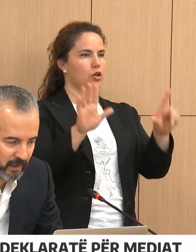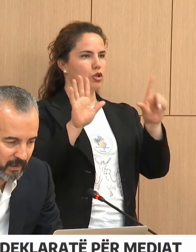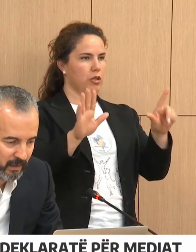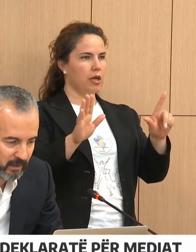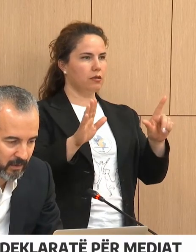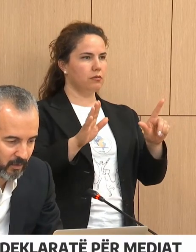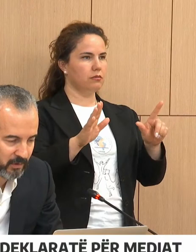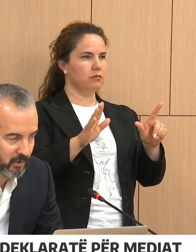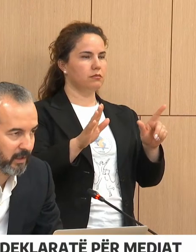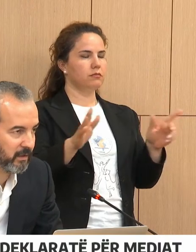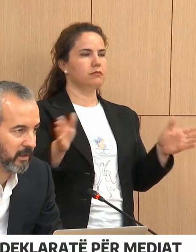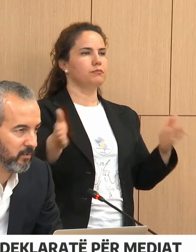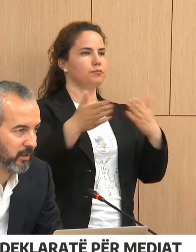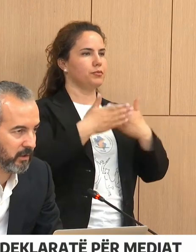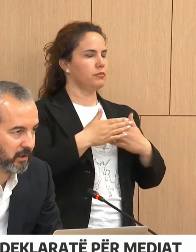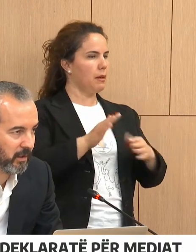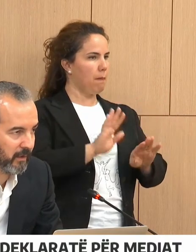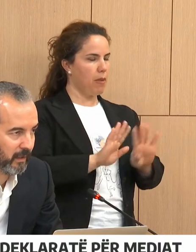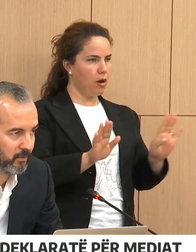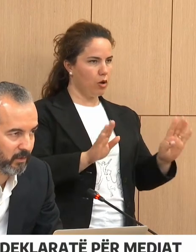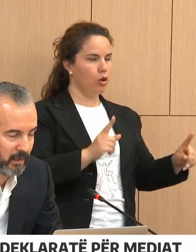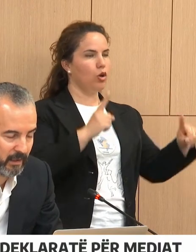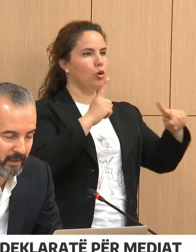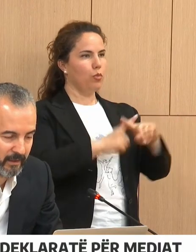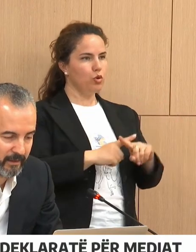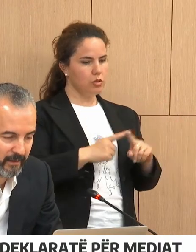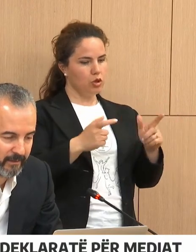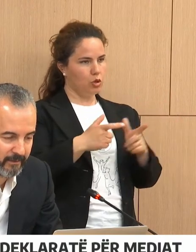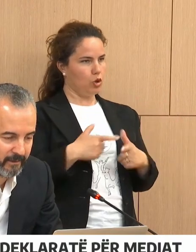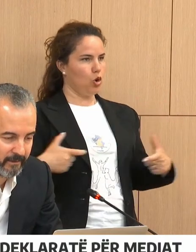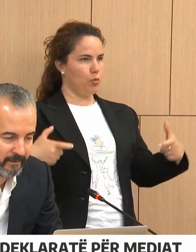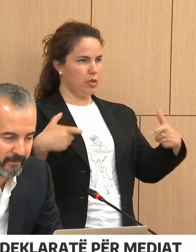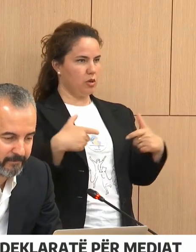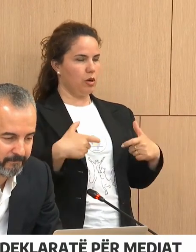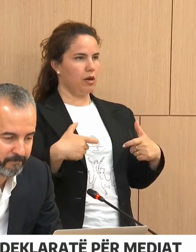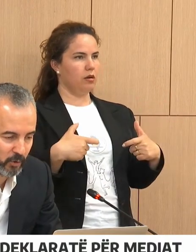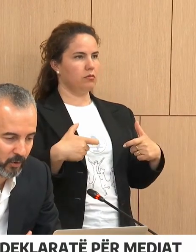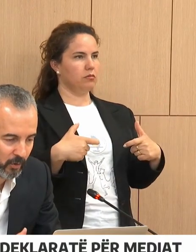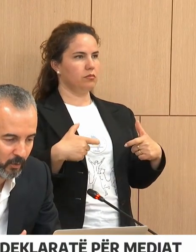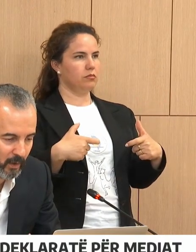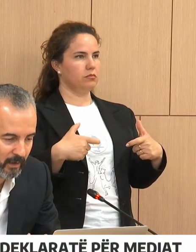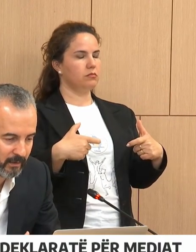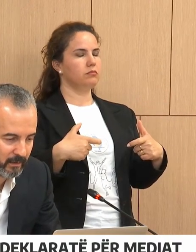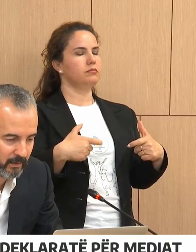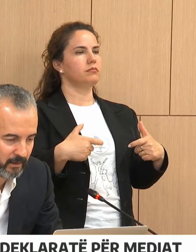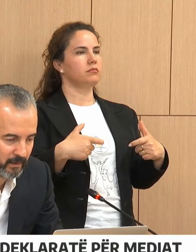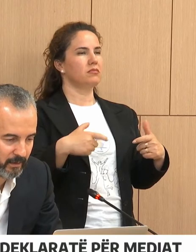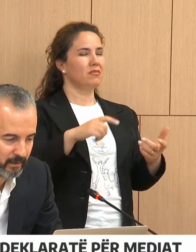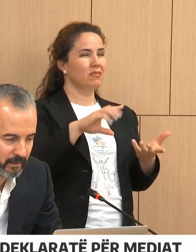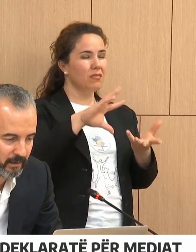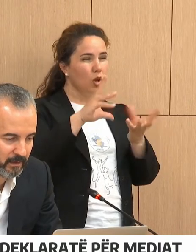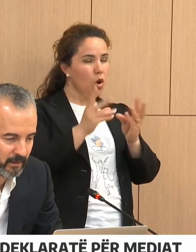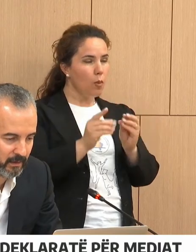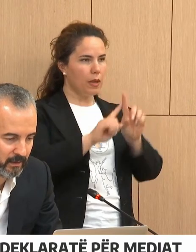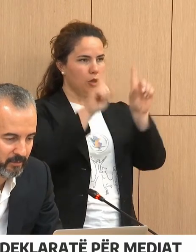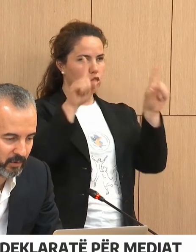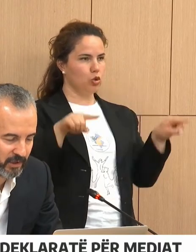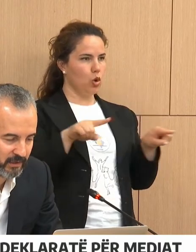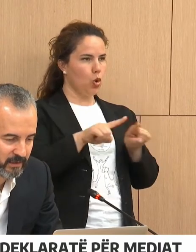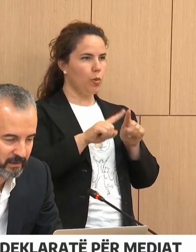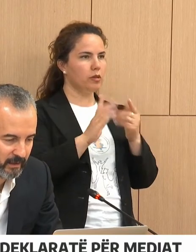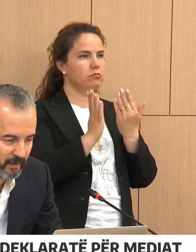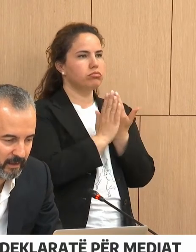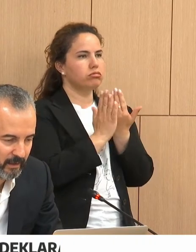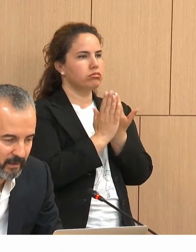votimit. Komisionerët e këture qëndrave janë duke protokolluar këtë